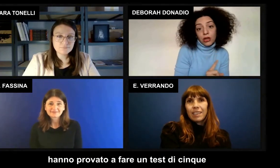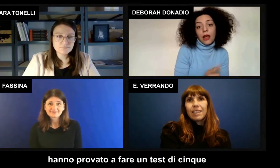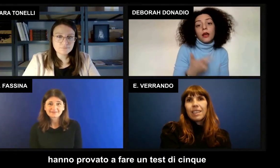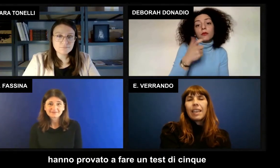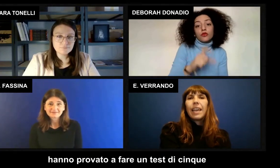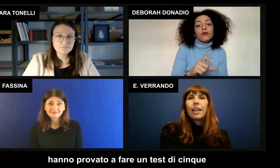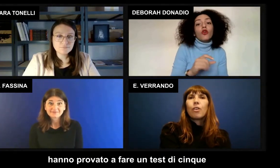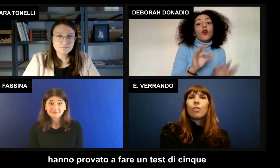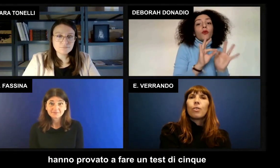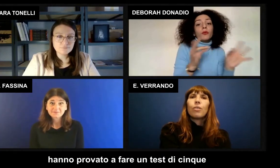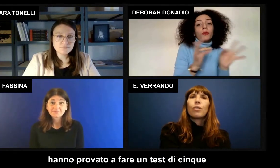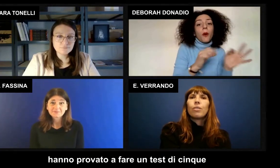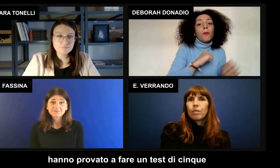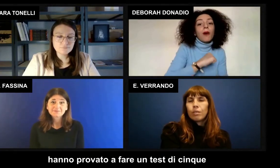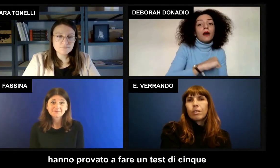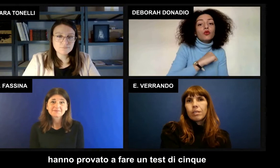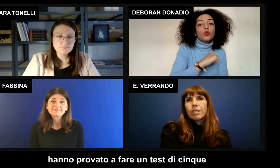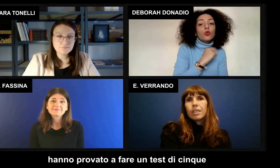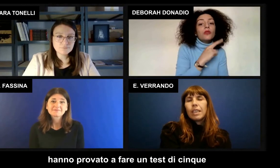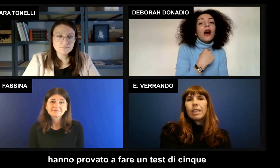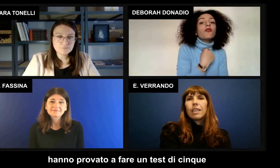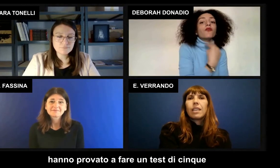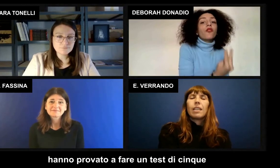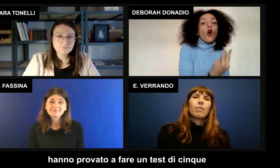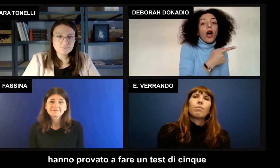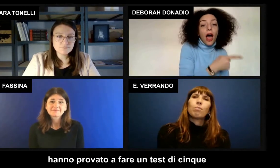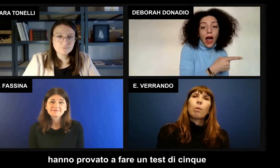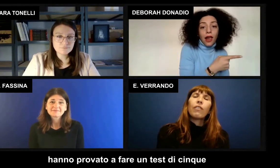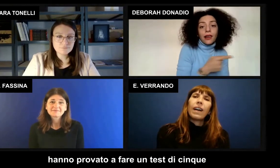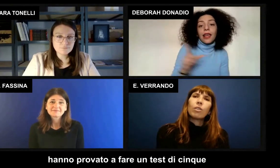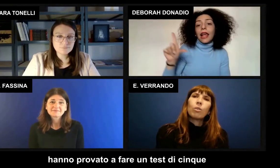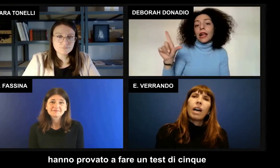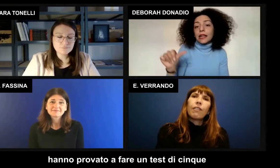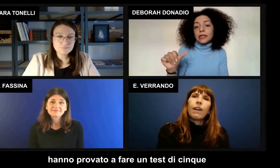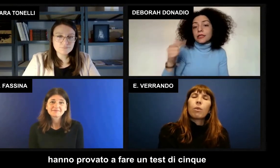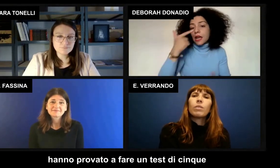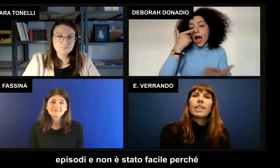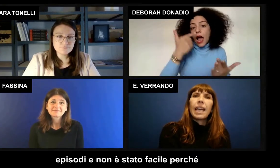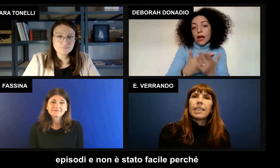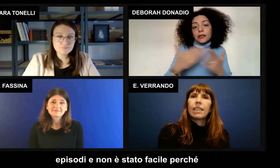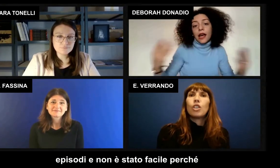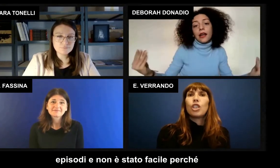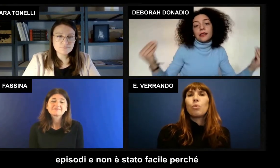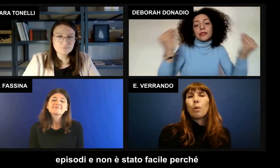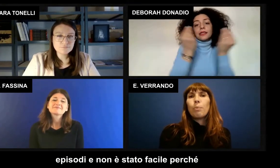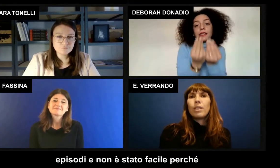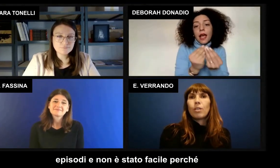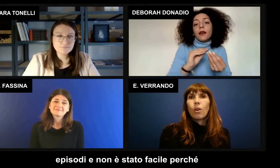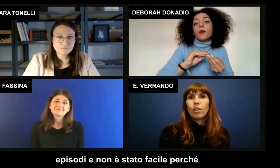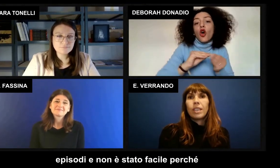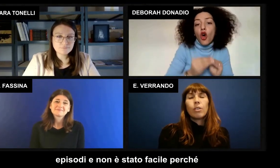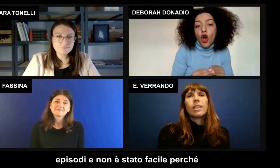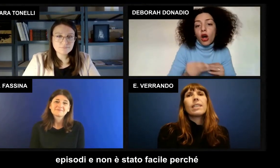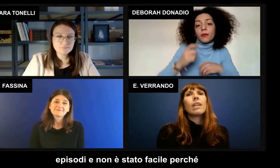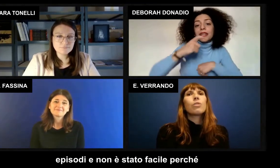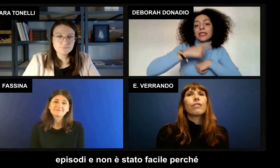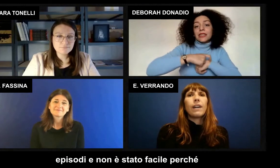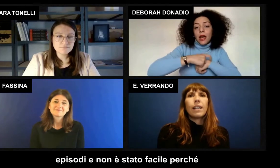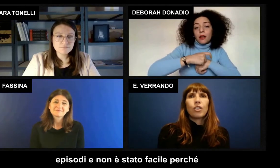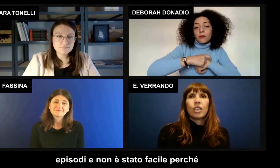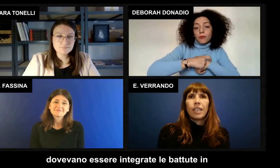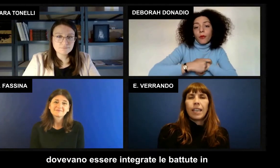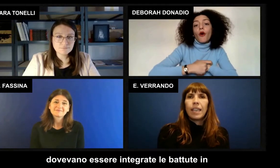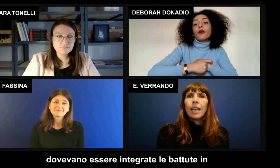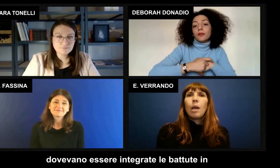e hanno provato a fare un test di cinque episodi e non è stato